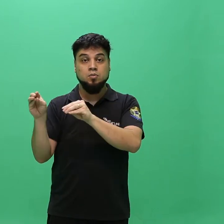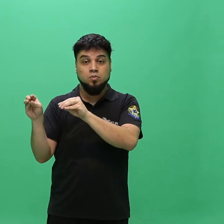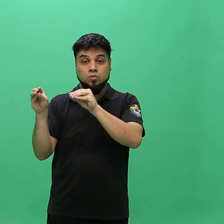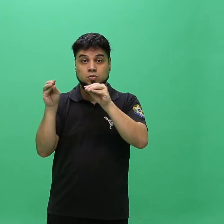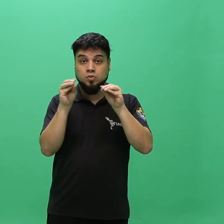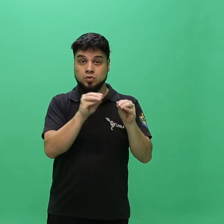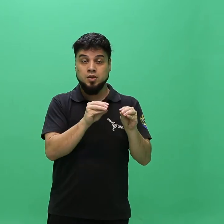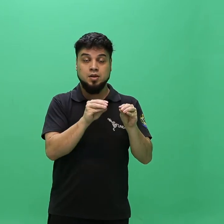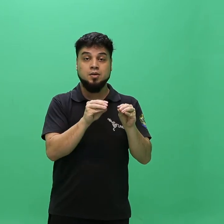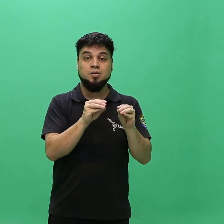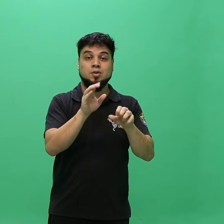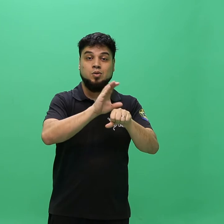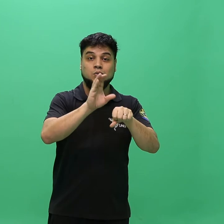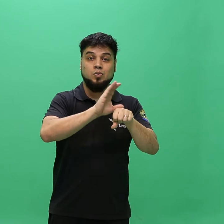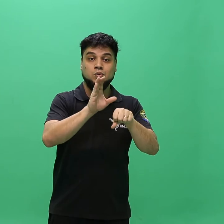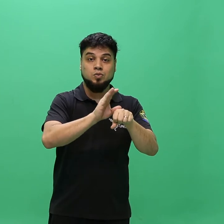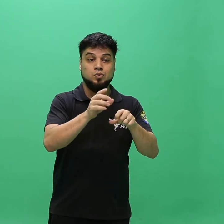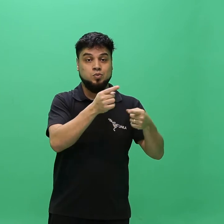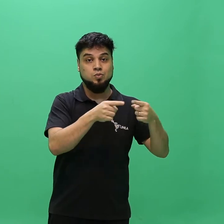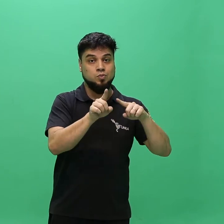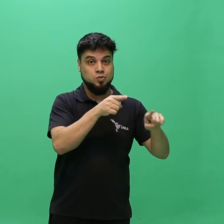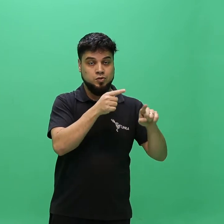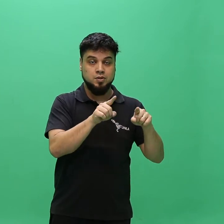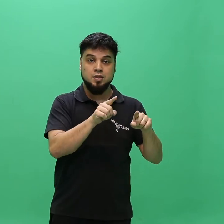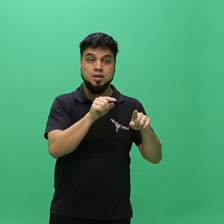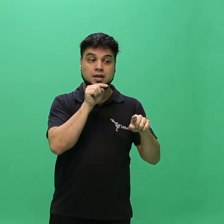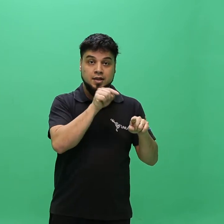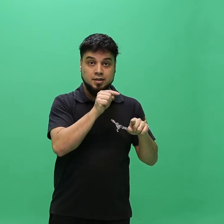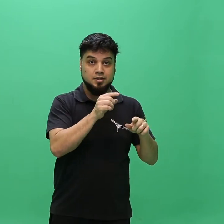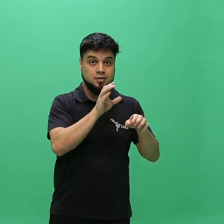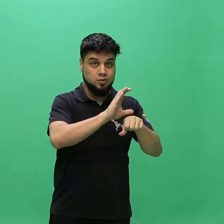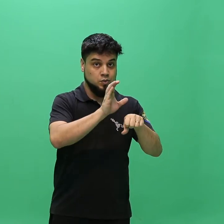primeira modalidade de preenchimento das vagas ociosas.